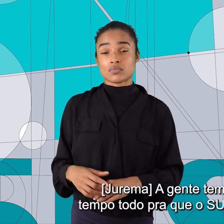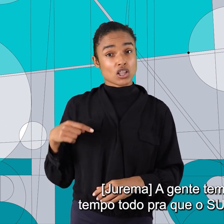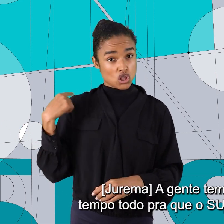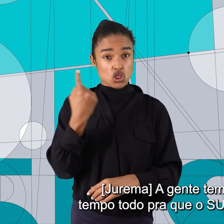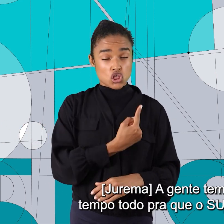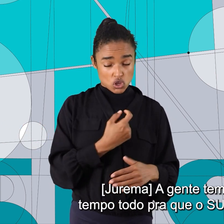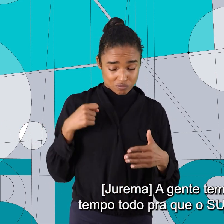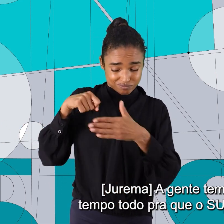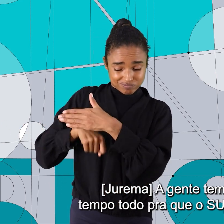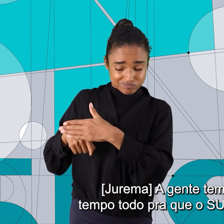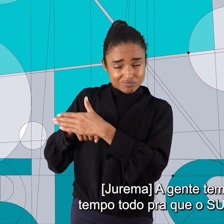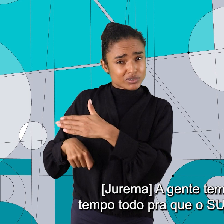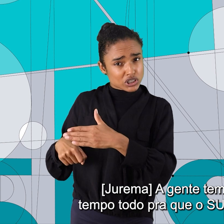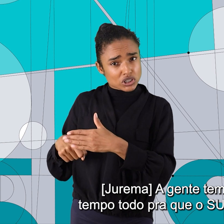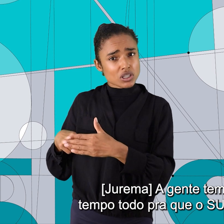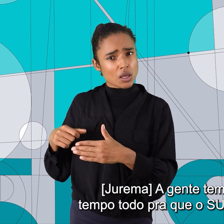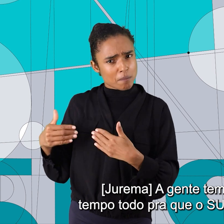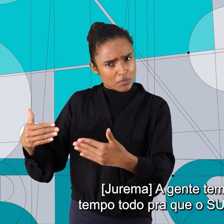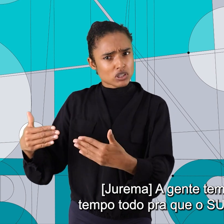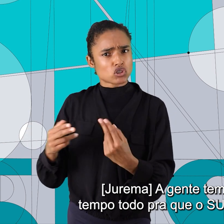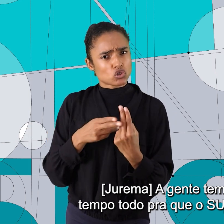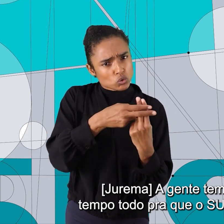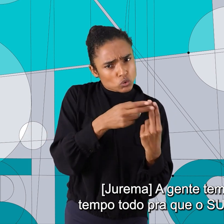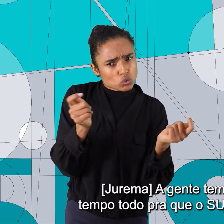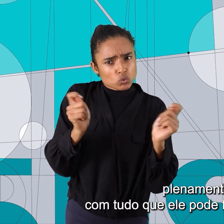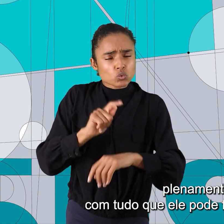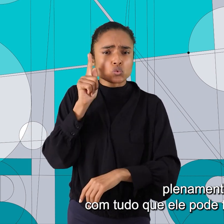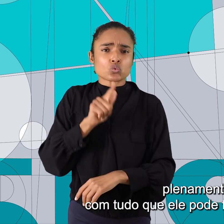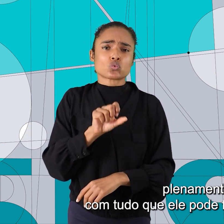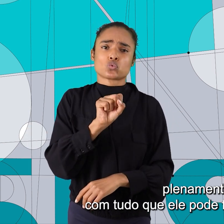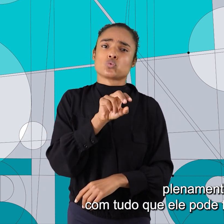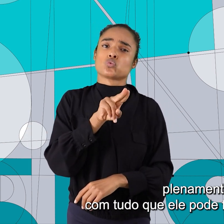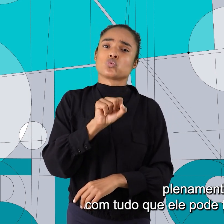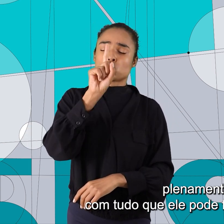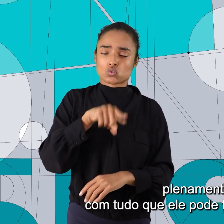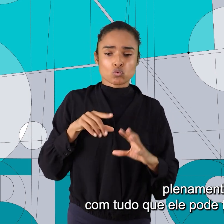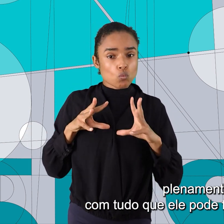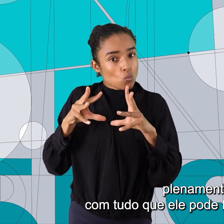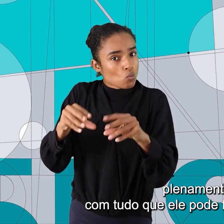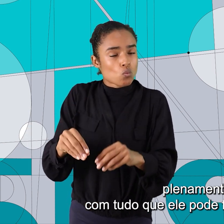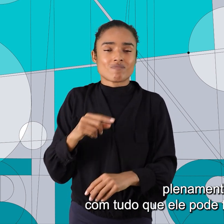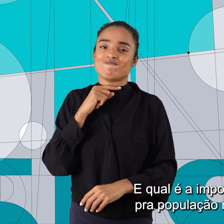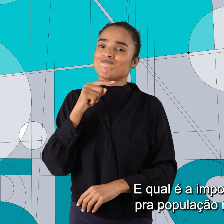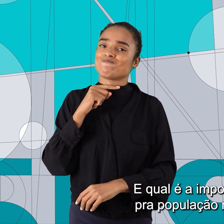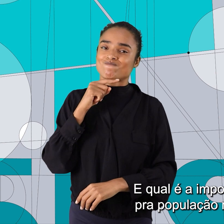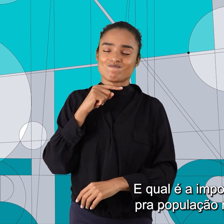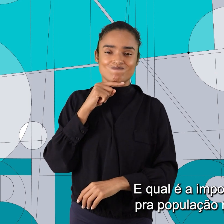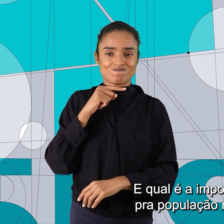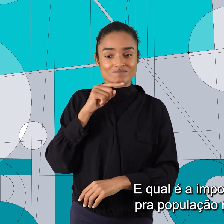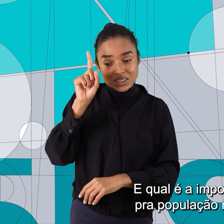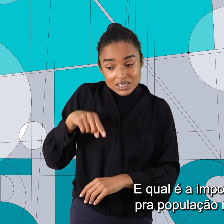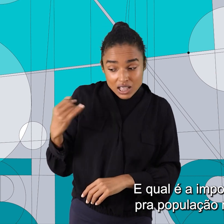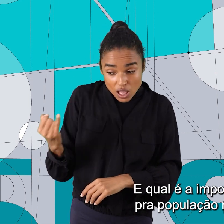A gente tem lutado esse tempo todo para que o SUS exista, de fato, plenamente, com tudo que ele pode fazer e não faz. E qual a